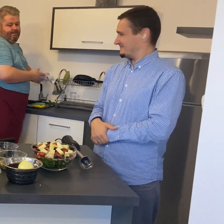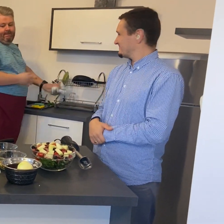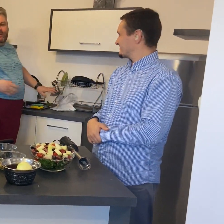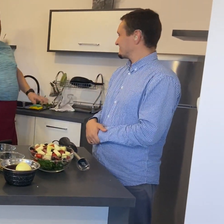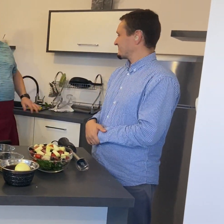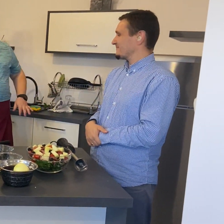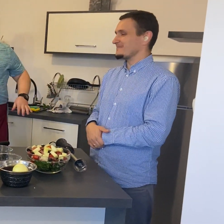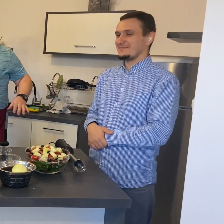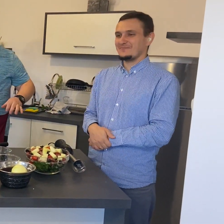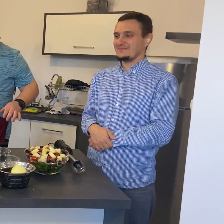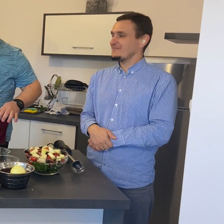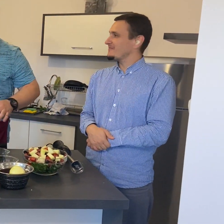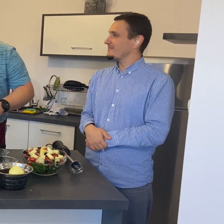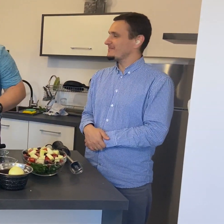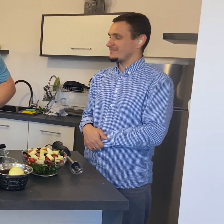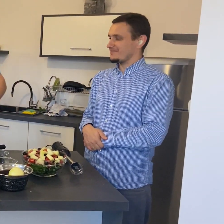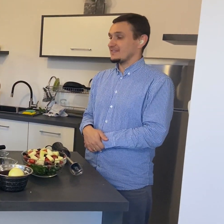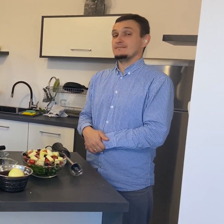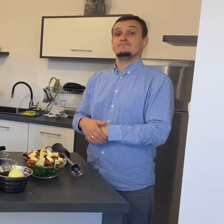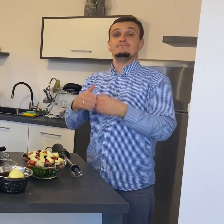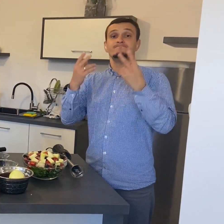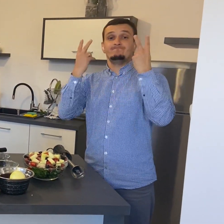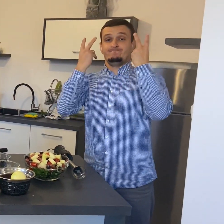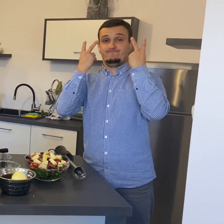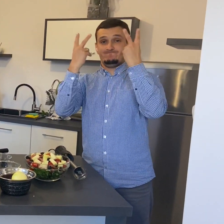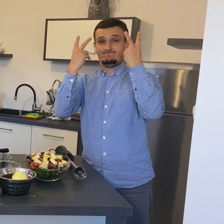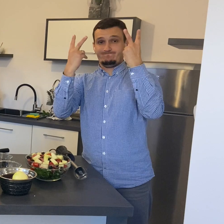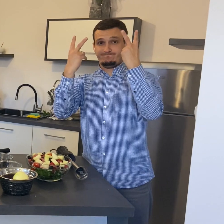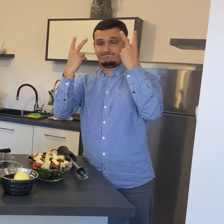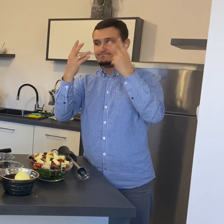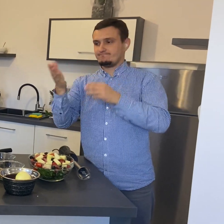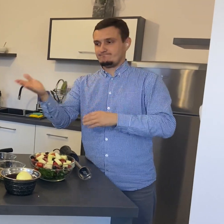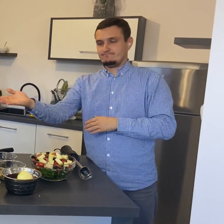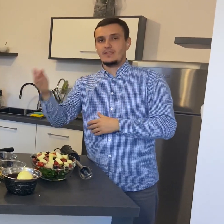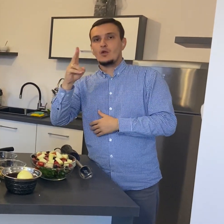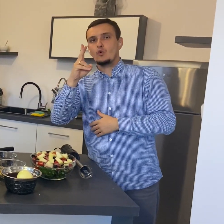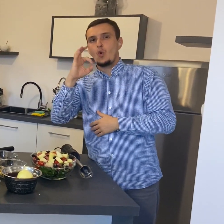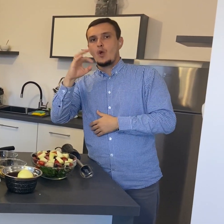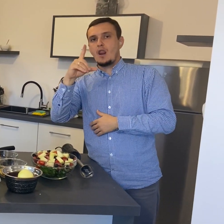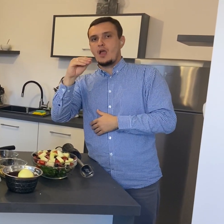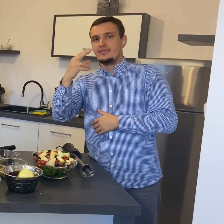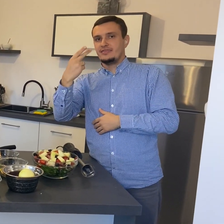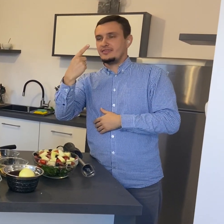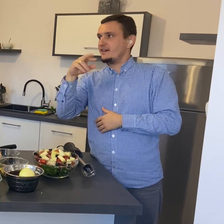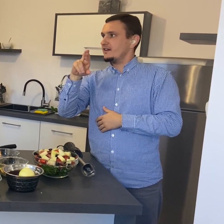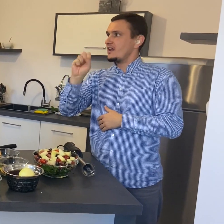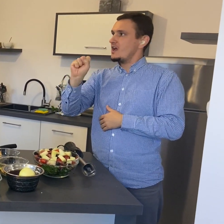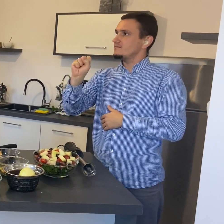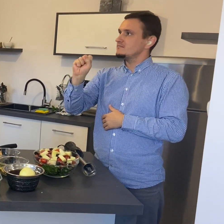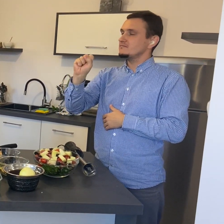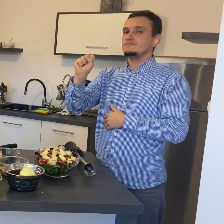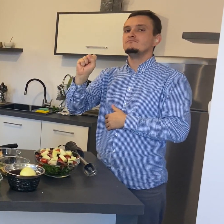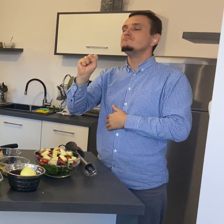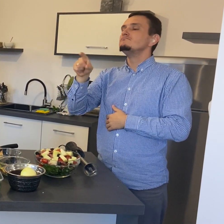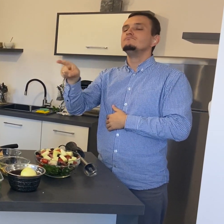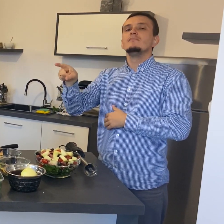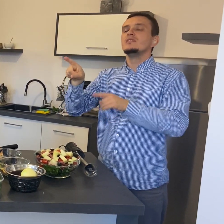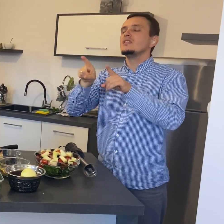Kolenda, najważniejszy składnik i największy aronat naszej